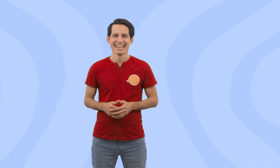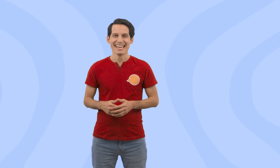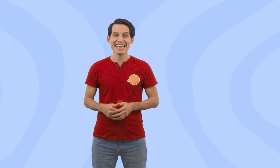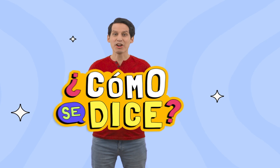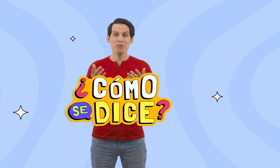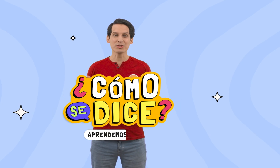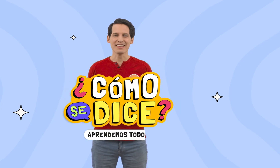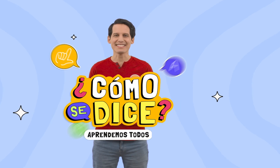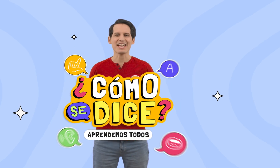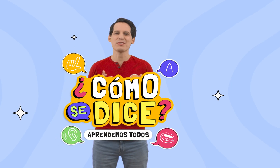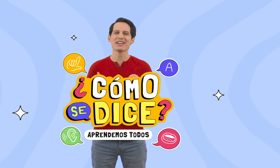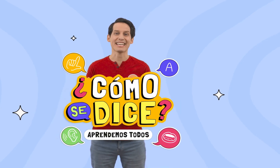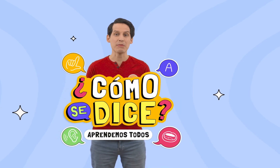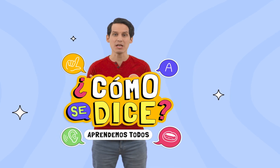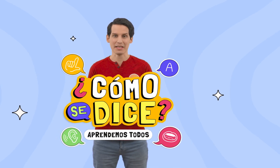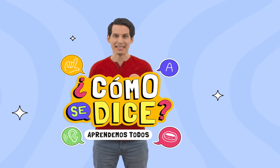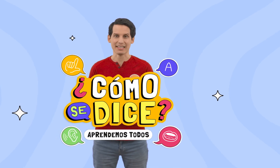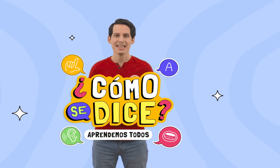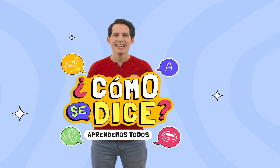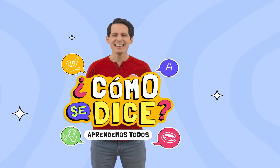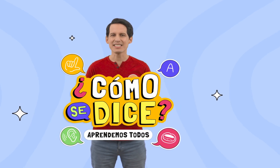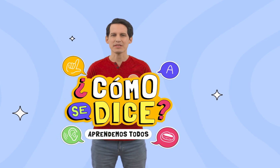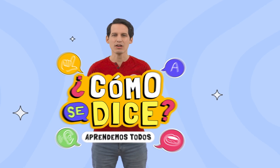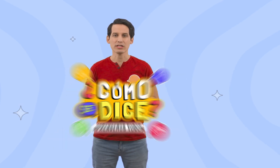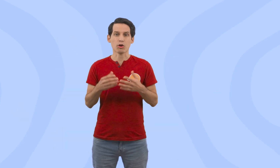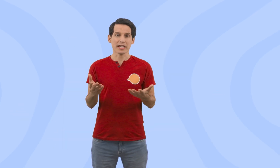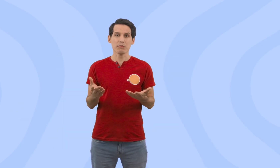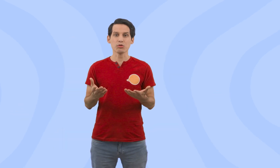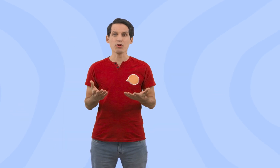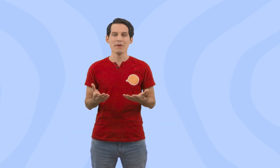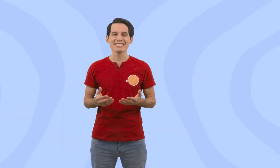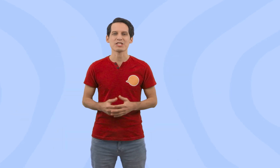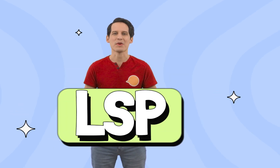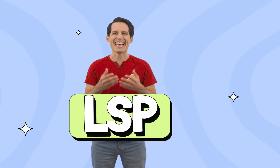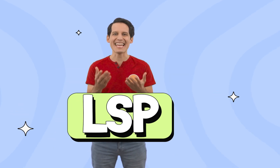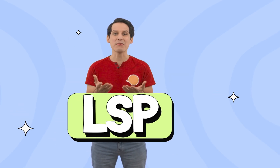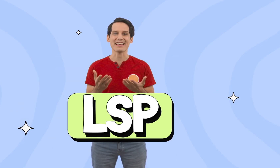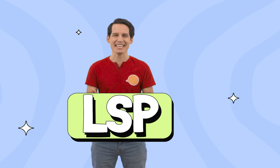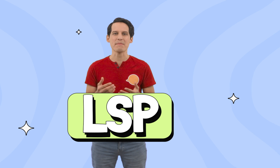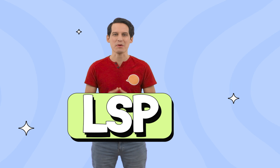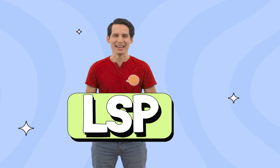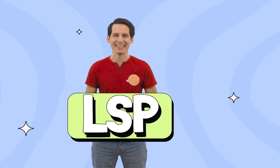En ¿Cómo se dice? Nunca dejamos de aprender. En este video descubriremos un poco más sobre la lengua de señas peruana.